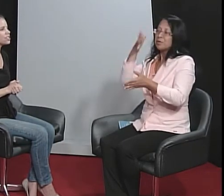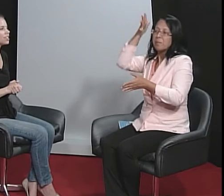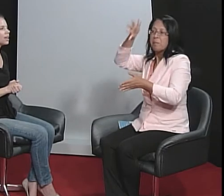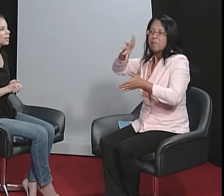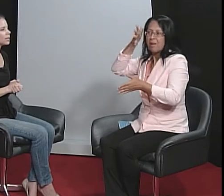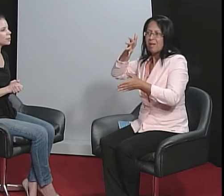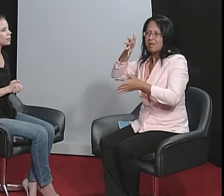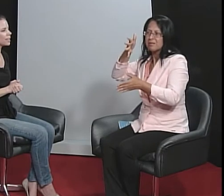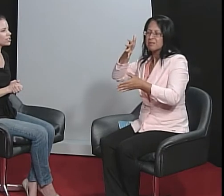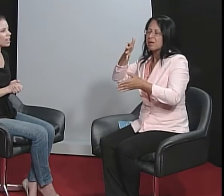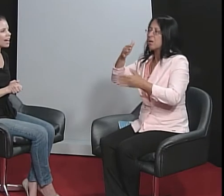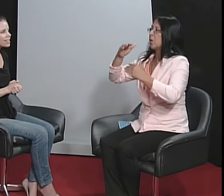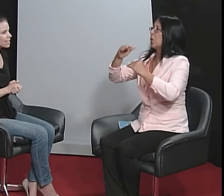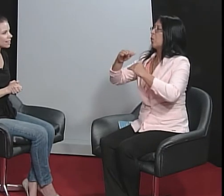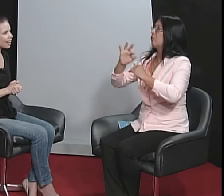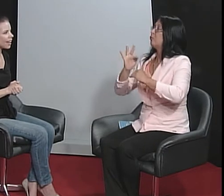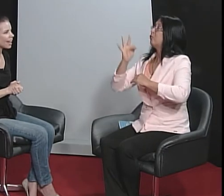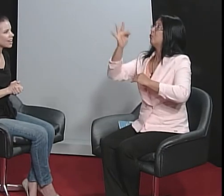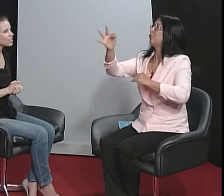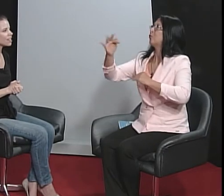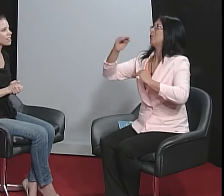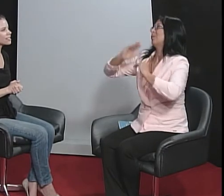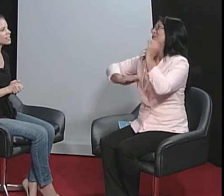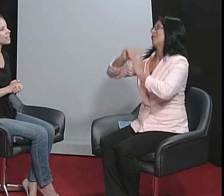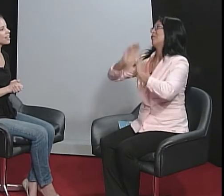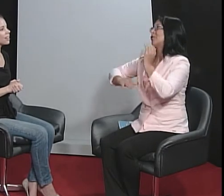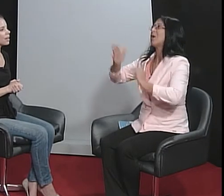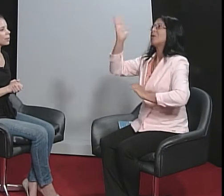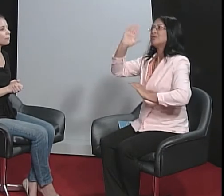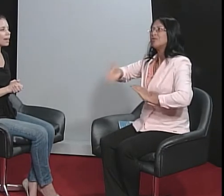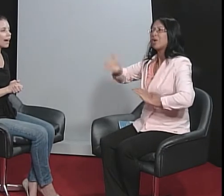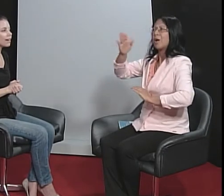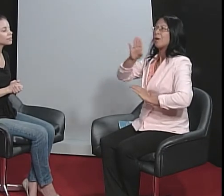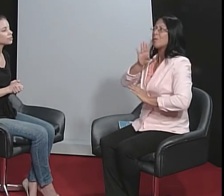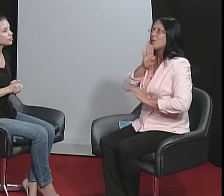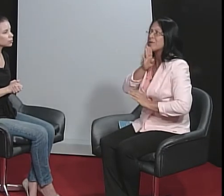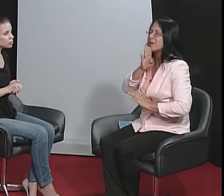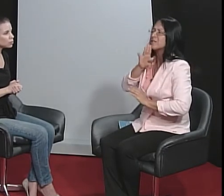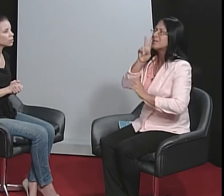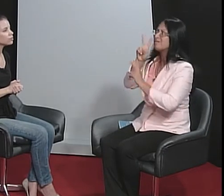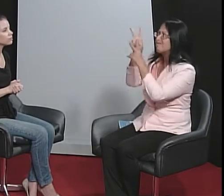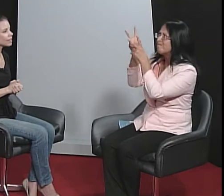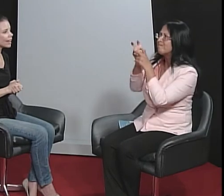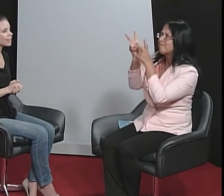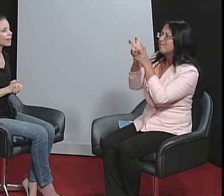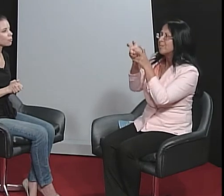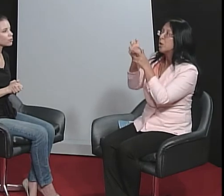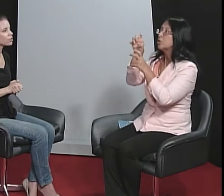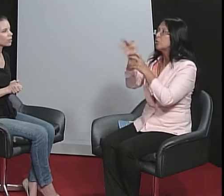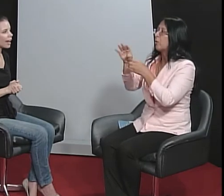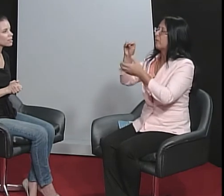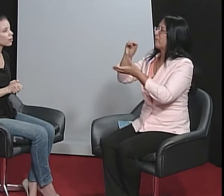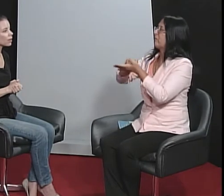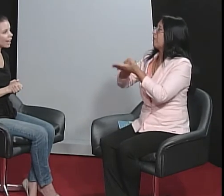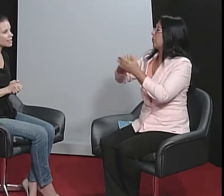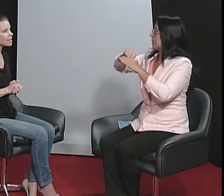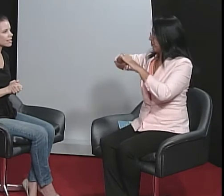planejar estratégias, estratégias para, no futuro, ter profissionais que conhecem essa